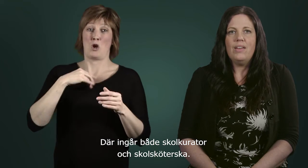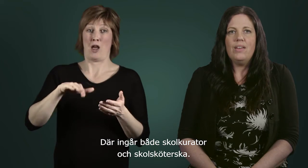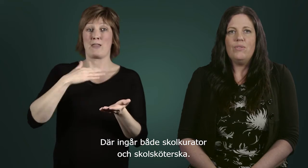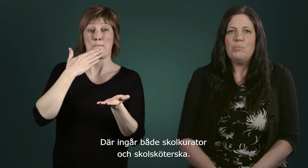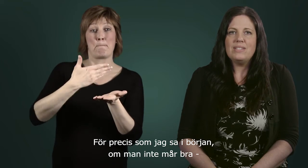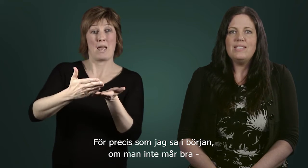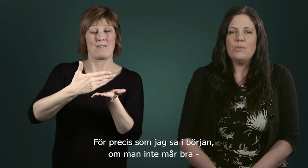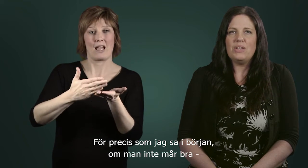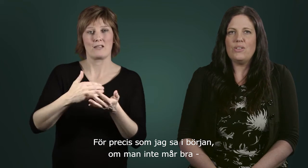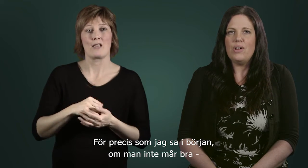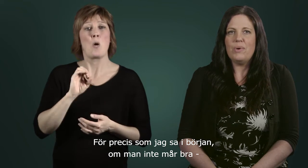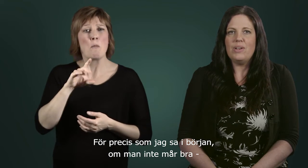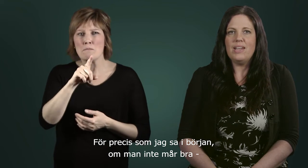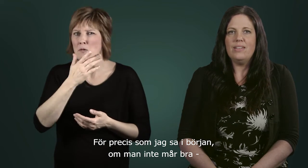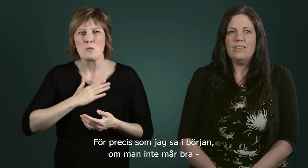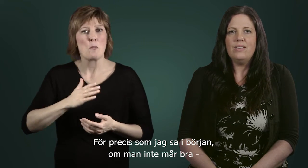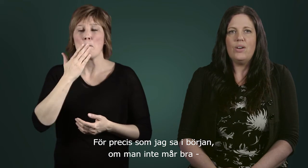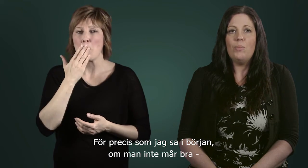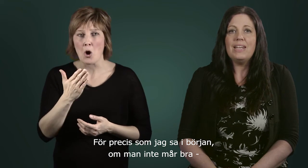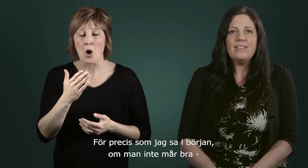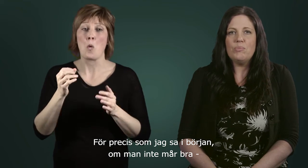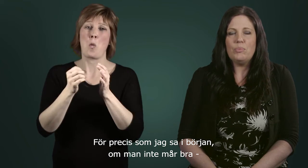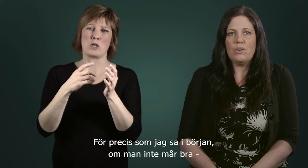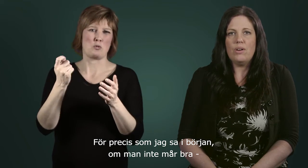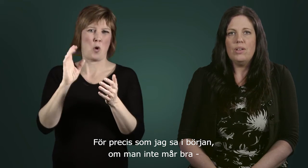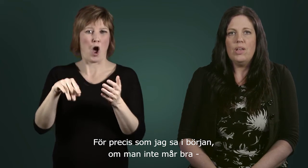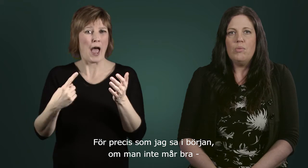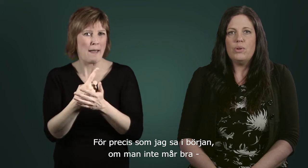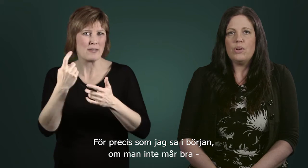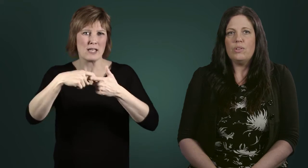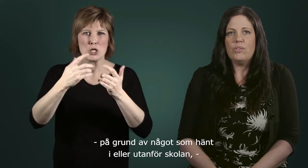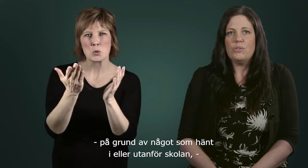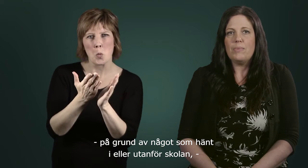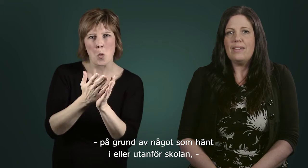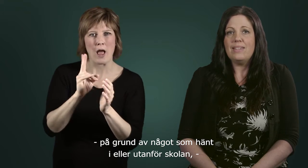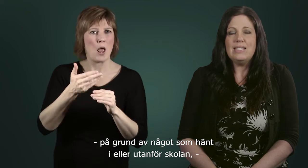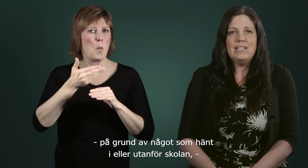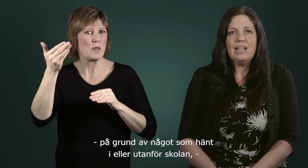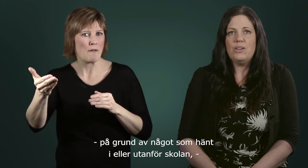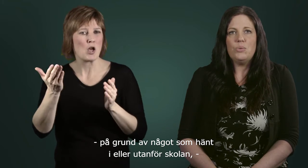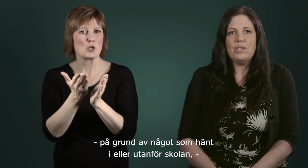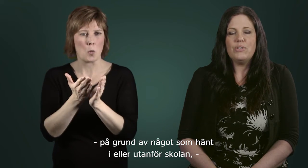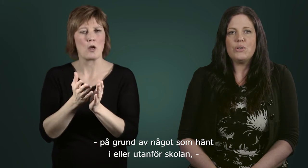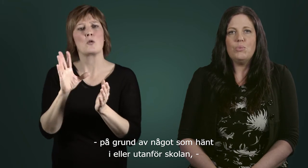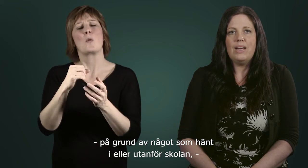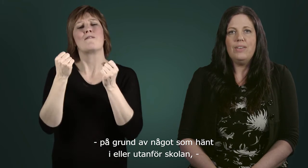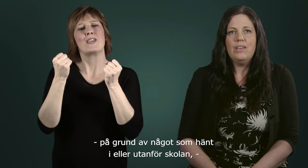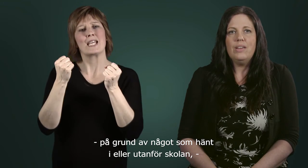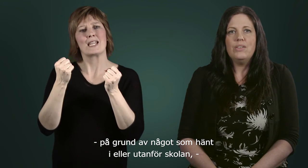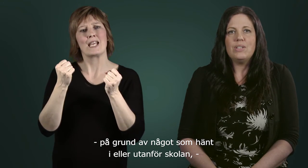För precis som jag sa i början. Om man inte mår bra på grund av något som hänt i eller utanför skolan. Så